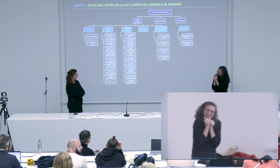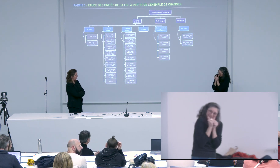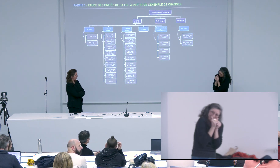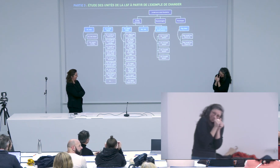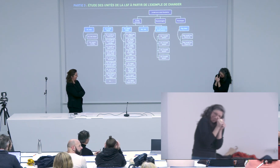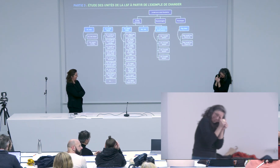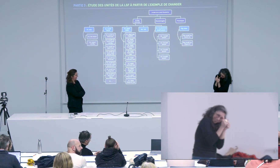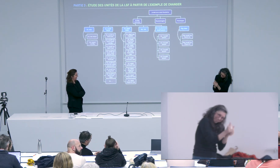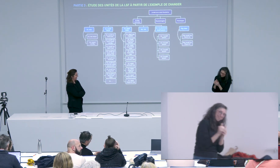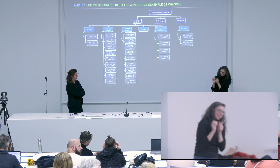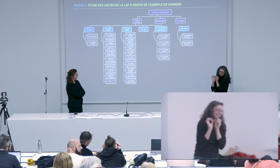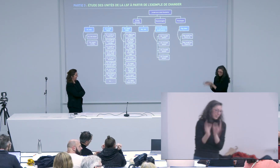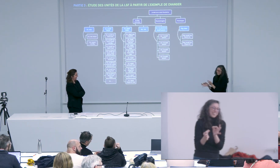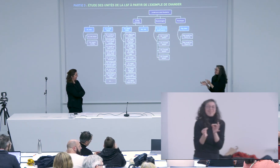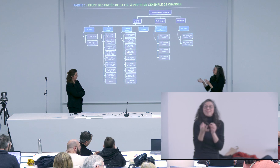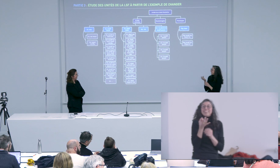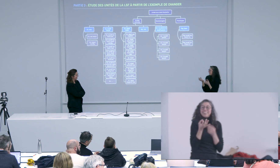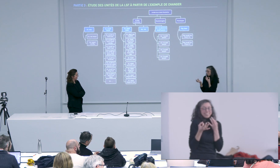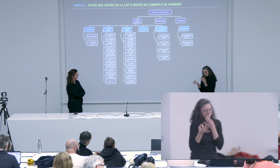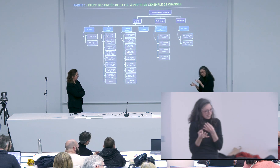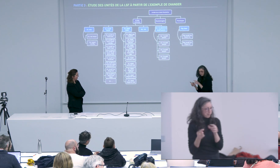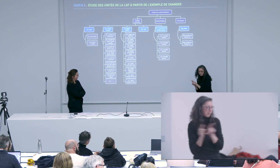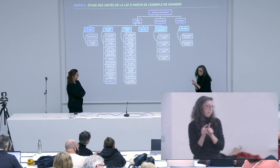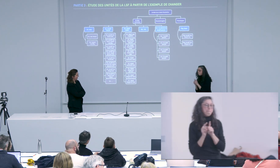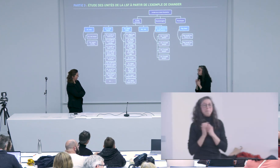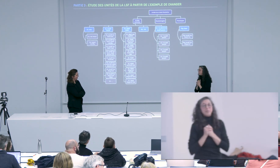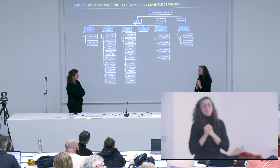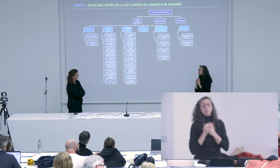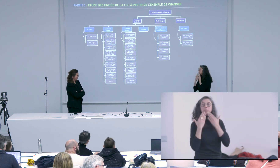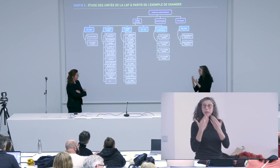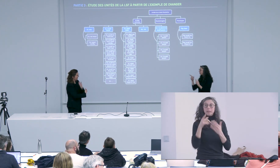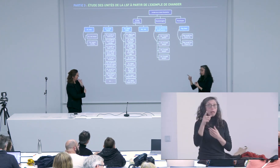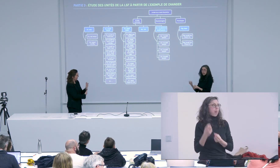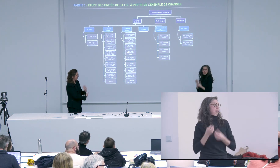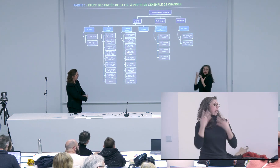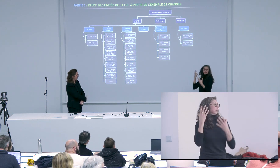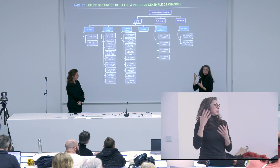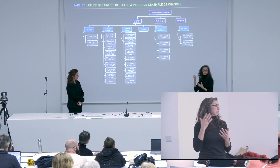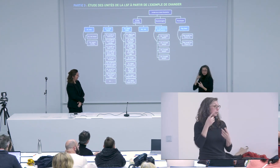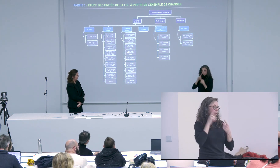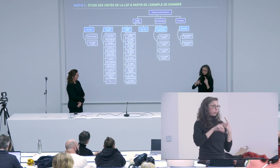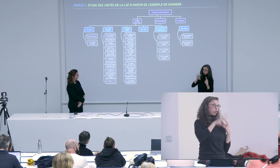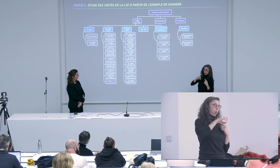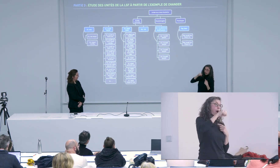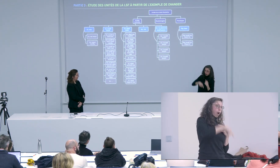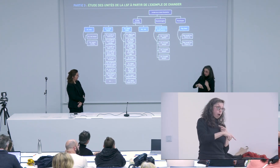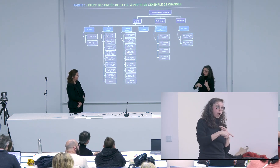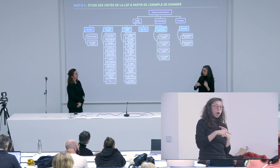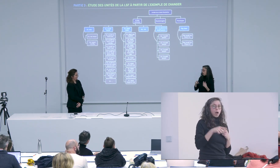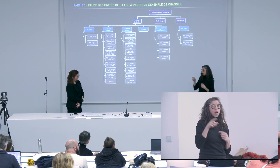merci et j'espère que nous allons continuer très longtemps ensemble oui bien sûr tel que tu l'as dit tel que tu l'as exprimé j'en suis bien d'accord